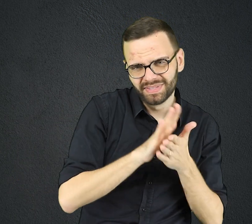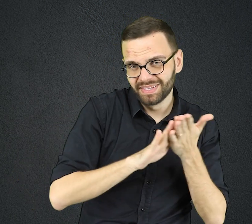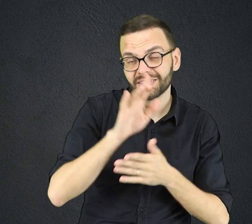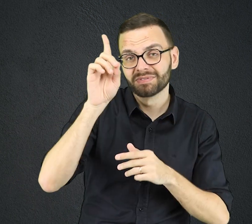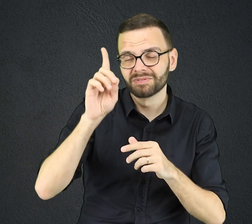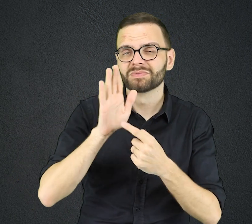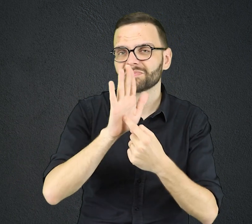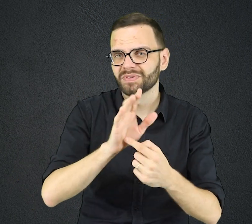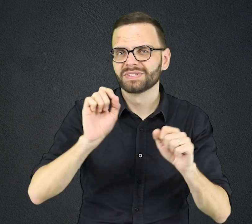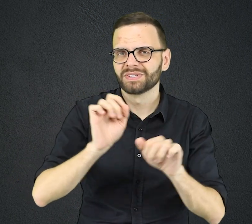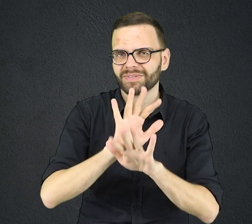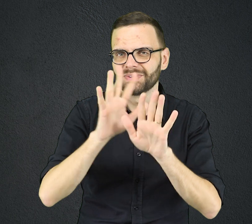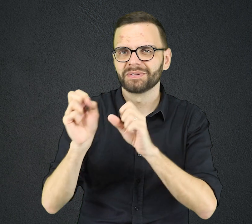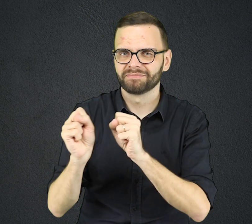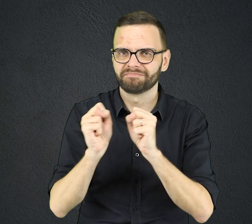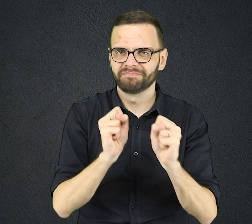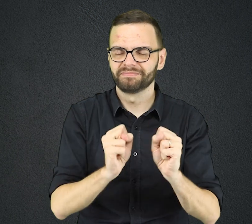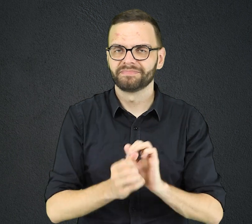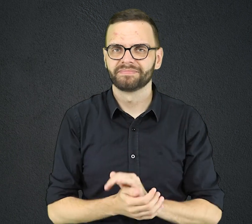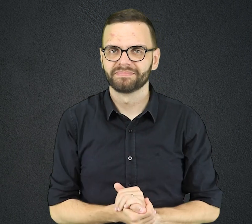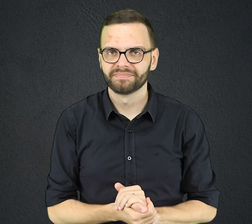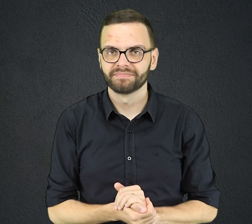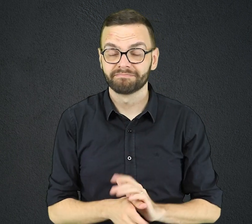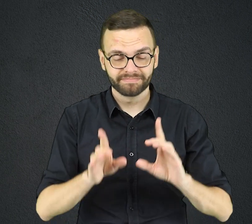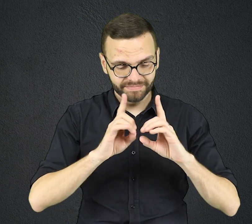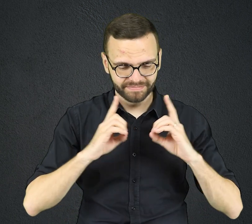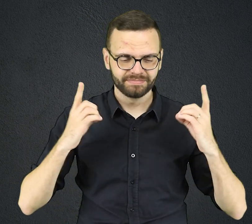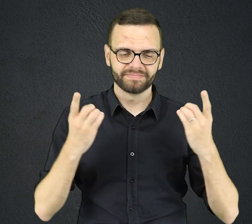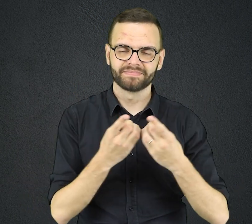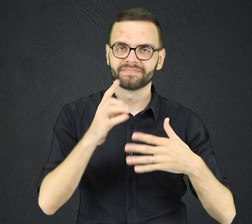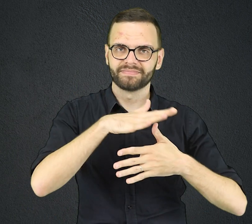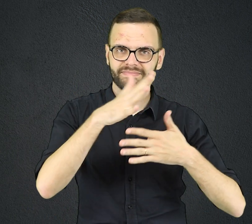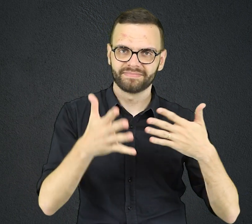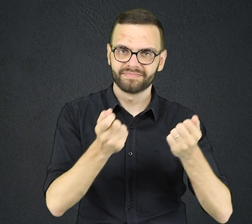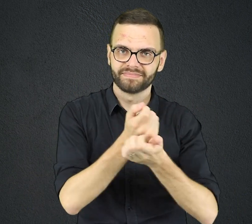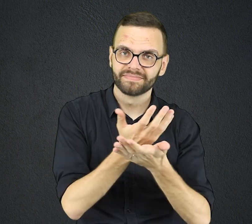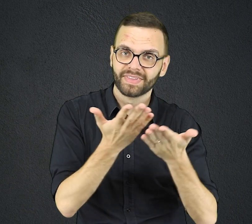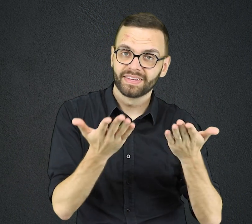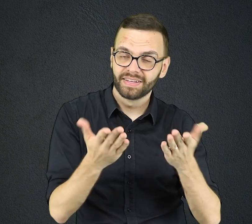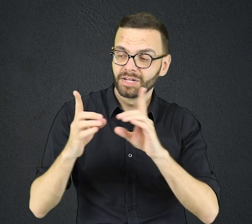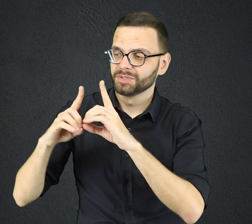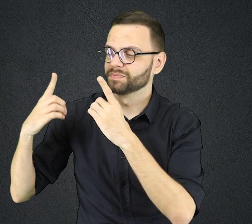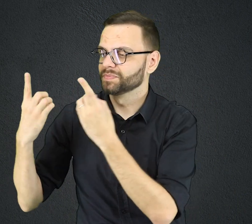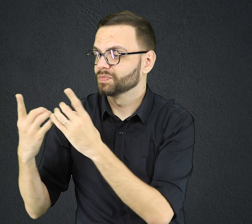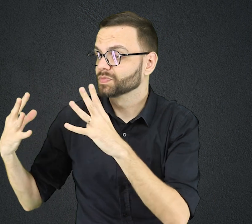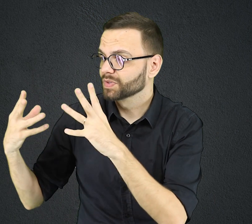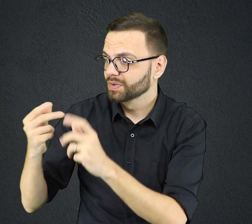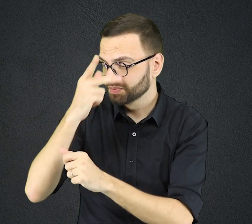Você ouviu Presente Diário, o devocional de todos os que buscam a Deus. Acesse